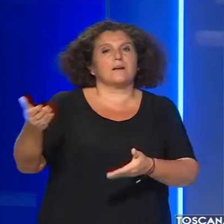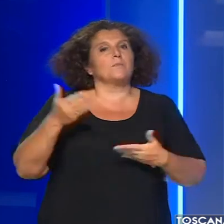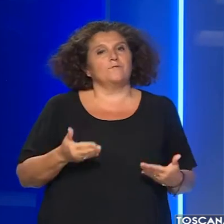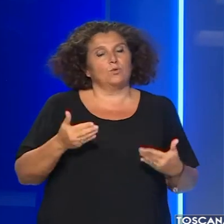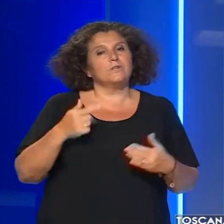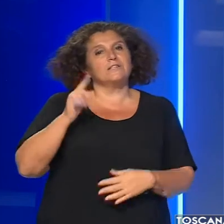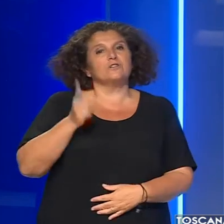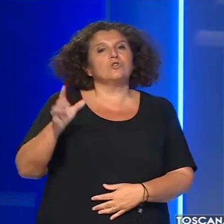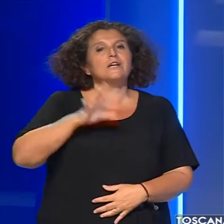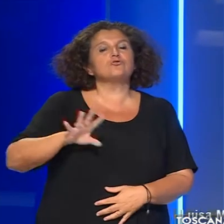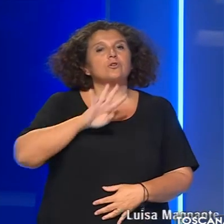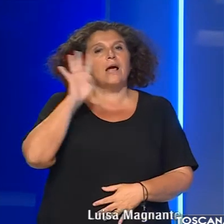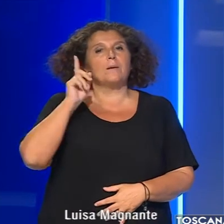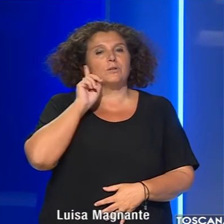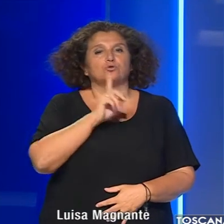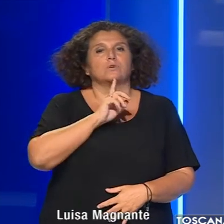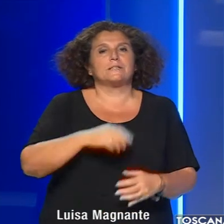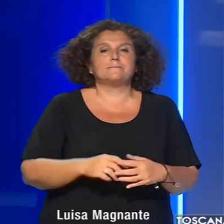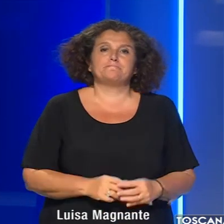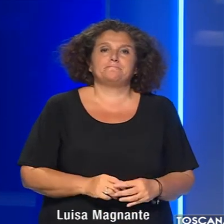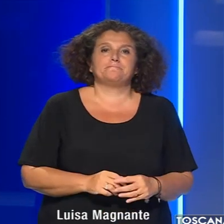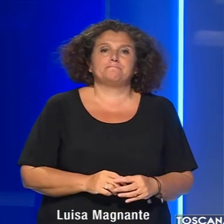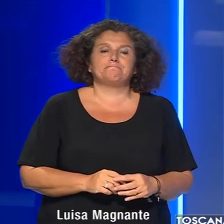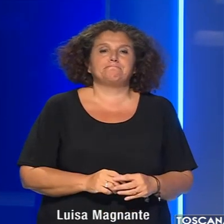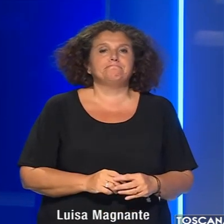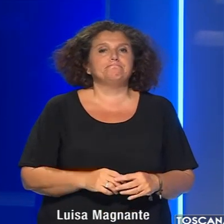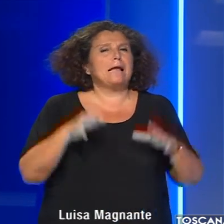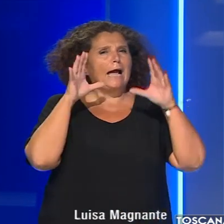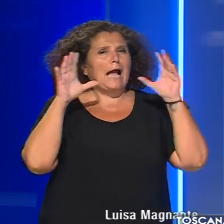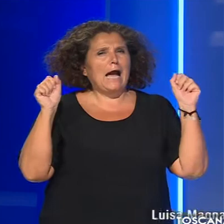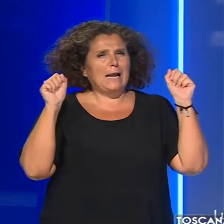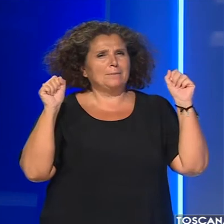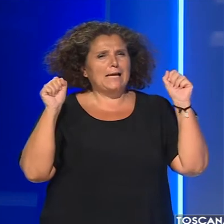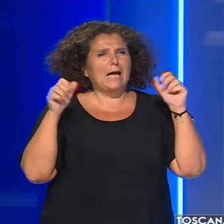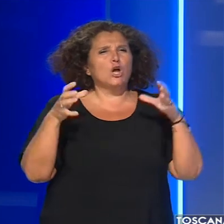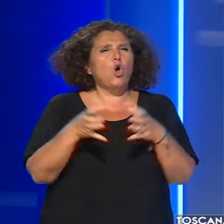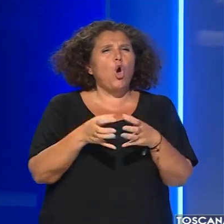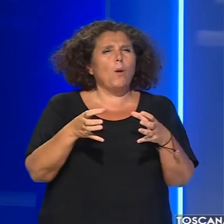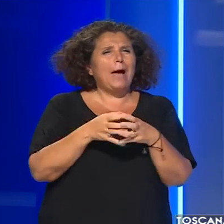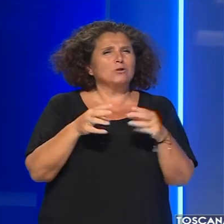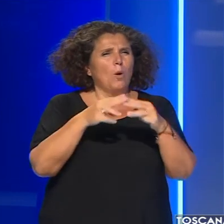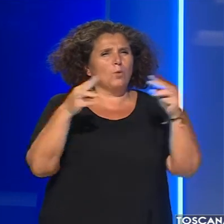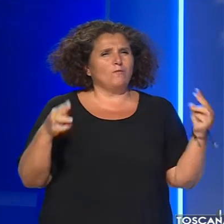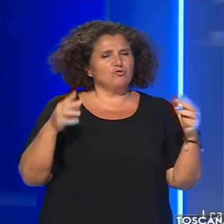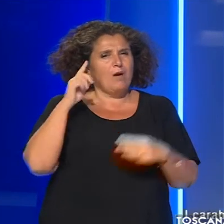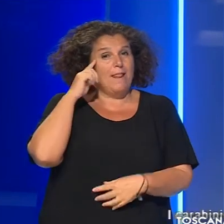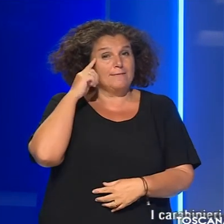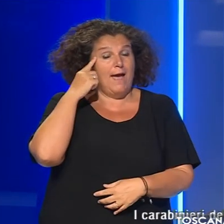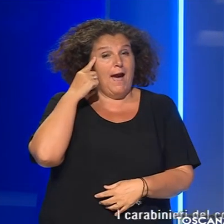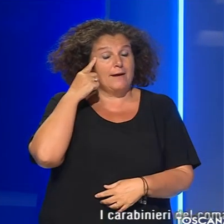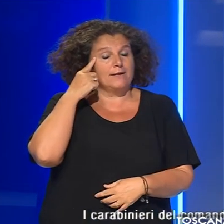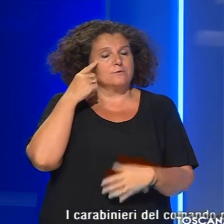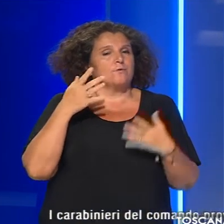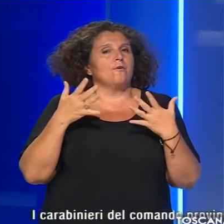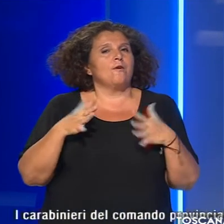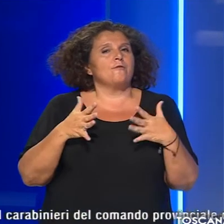Benvenuti al Tg regionale per sordi. I carabinieri del comando provinciale di Arezzo hanno